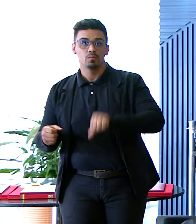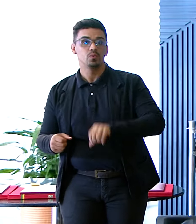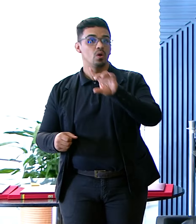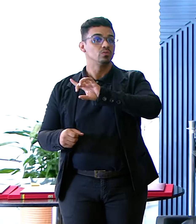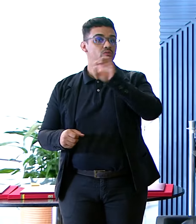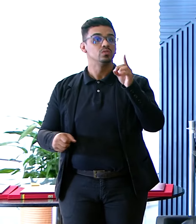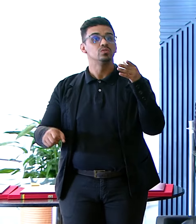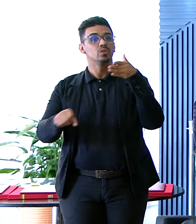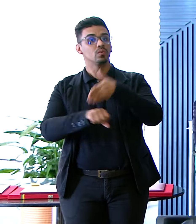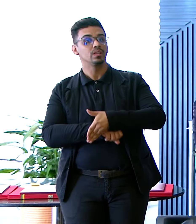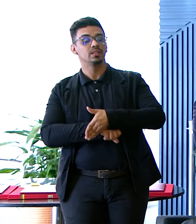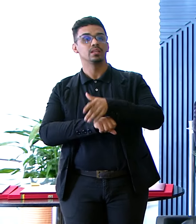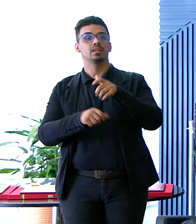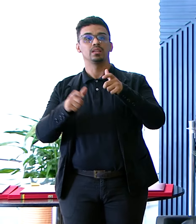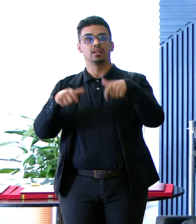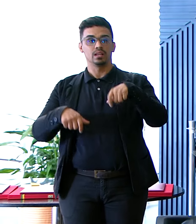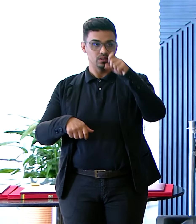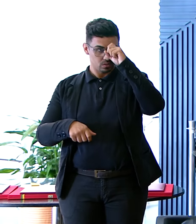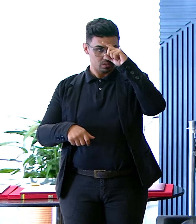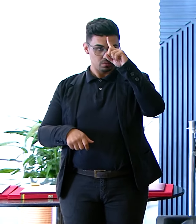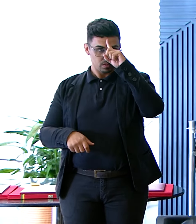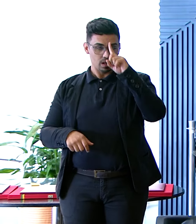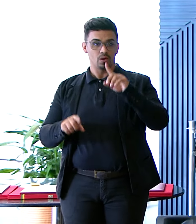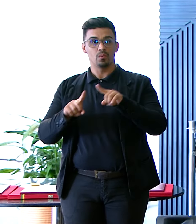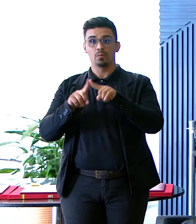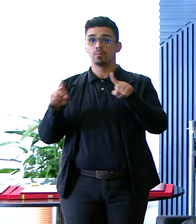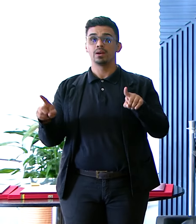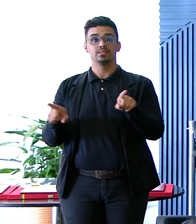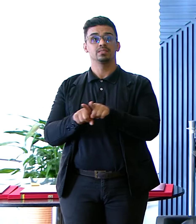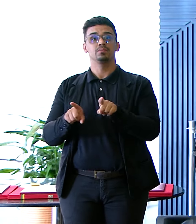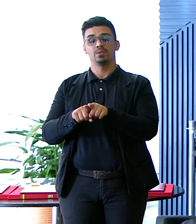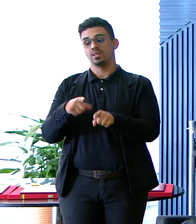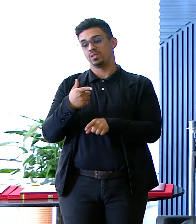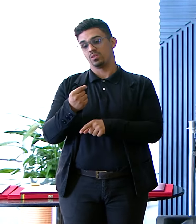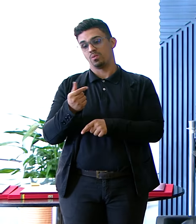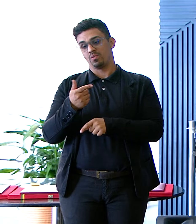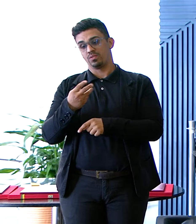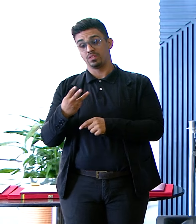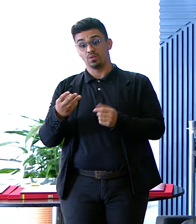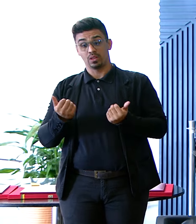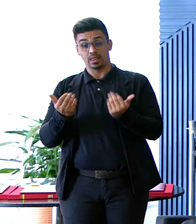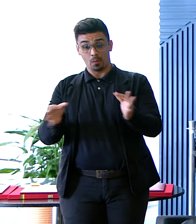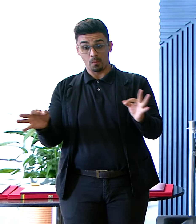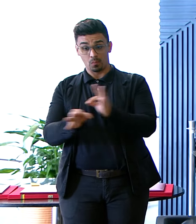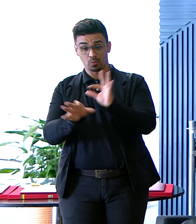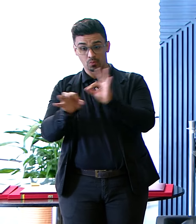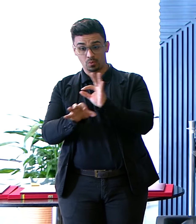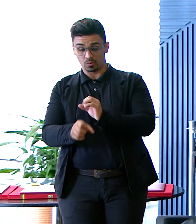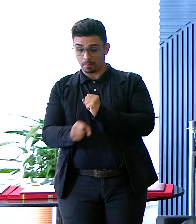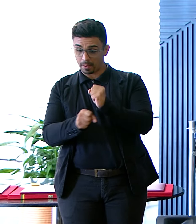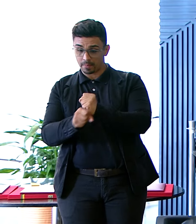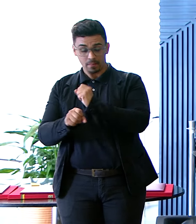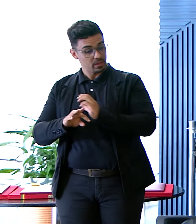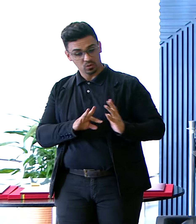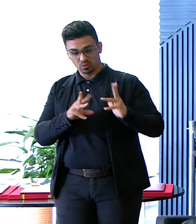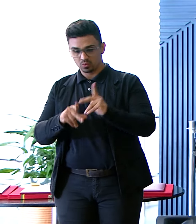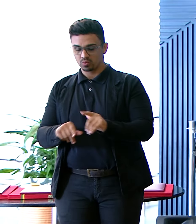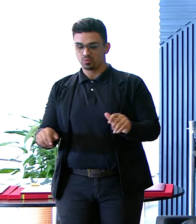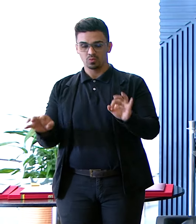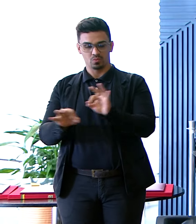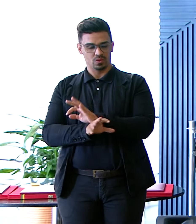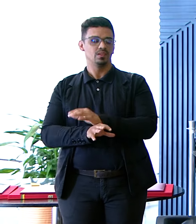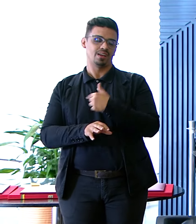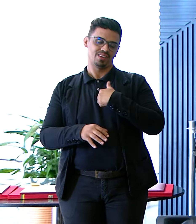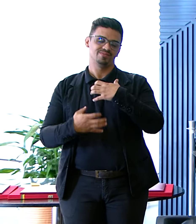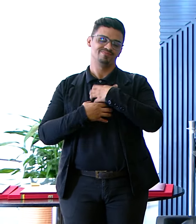Adentrei a maternidade Do Azevedo Lima E foi um dos melhores dias Da minha vida em 2023 Quando ela entregou Ela pronta A redução do número de leitos Tirando